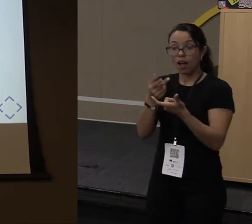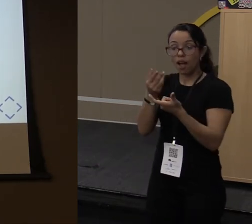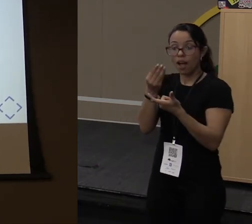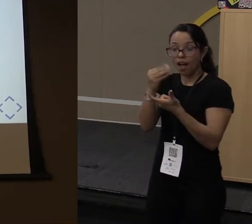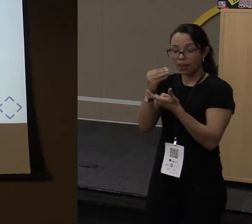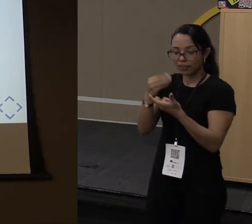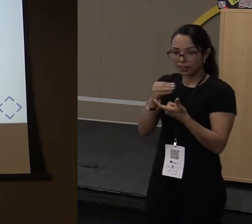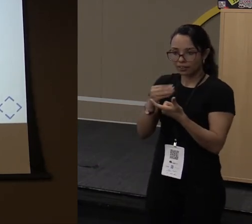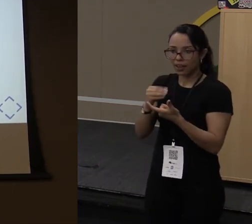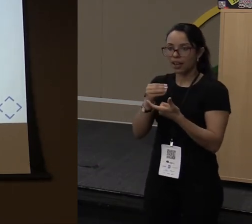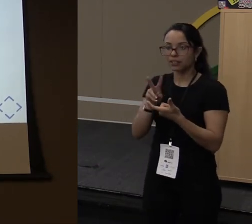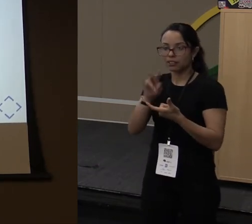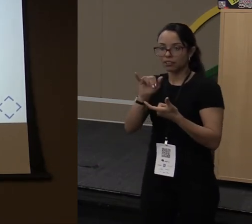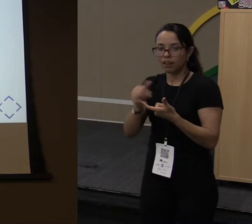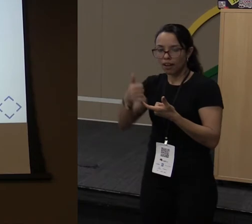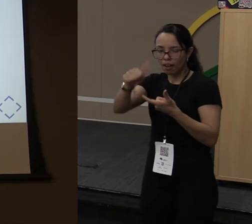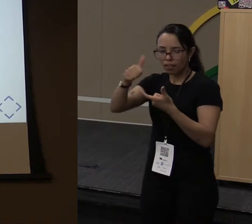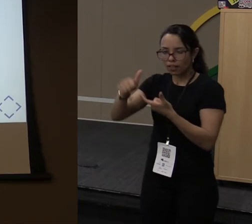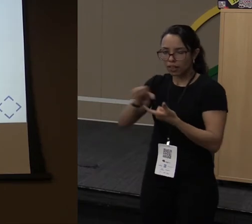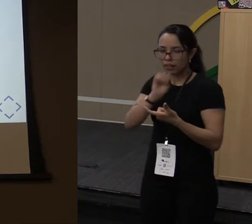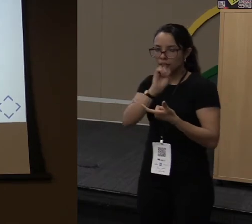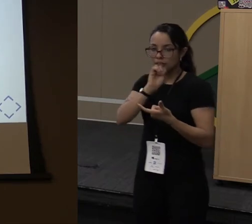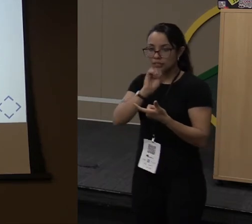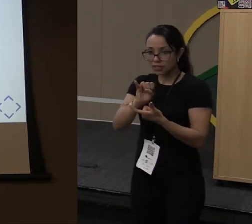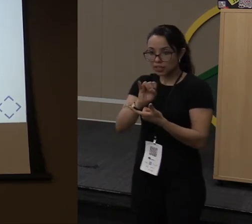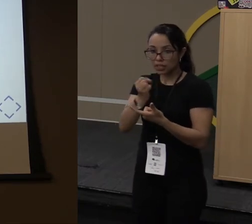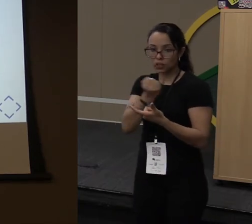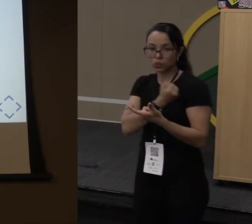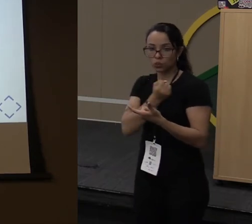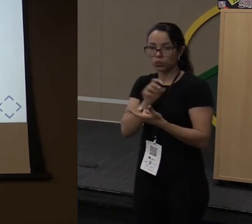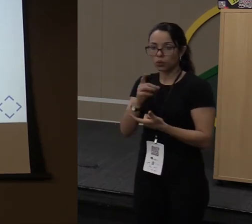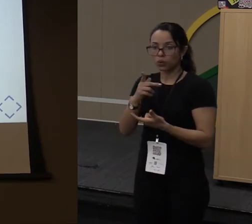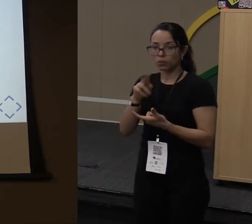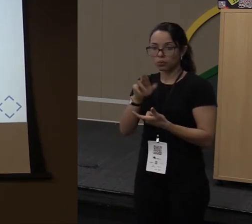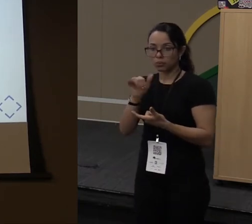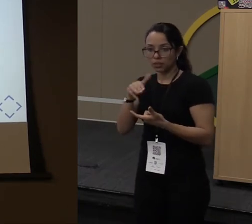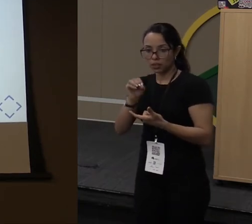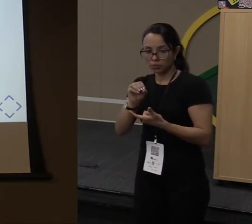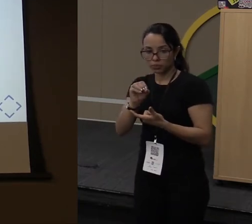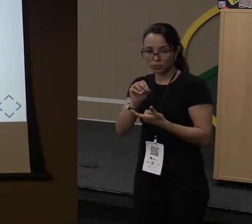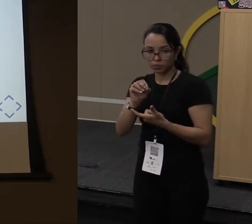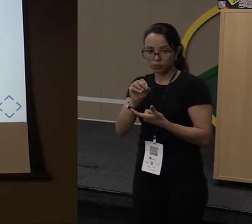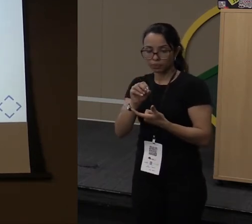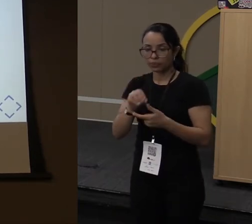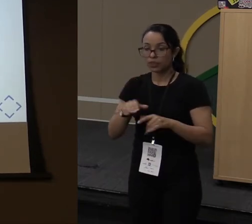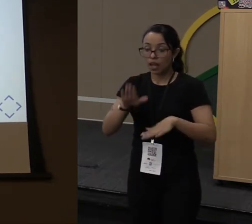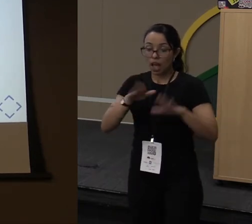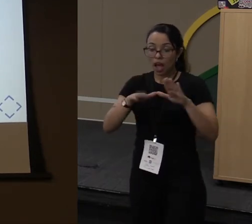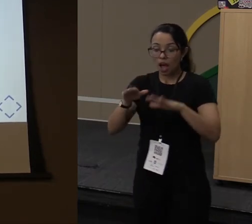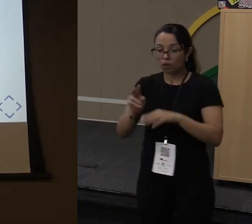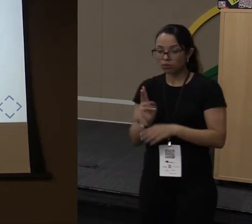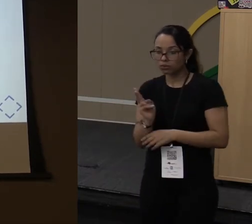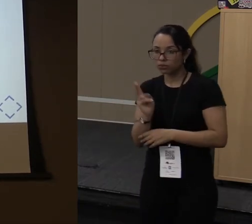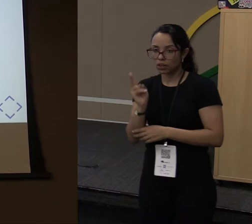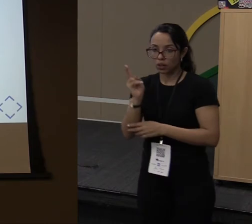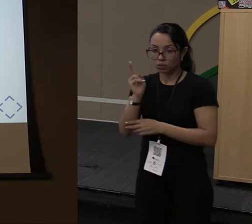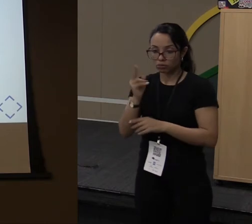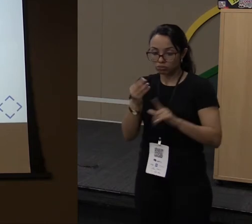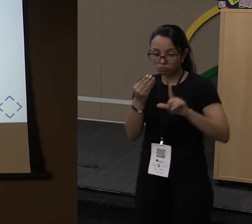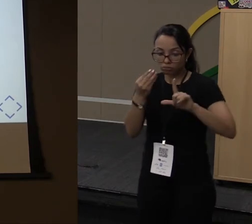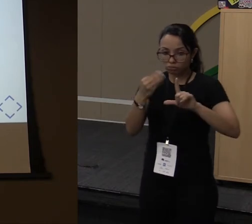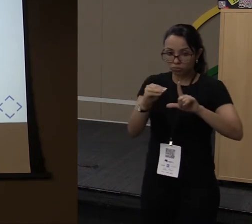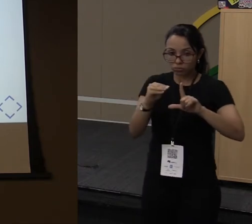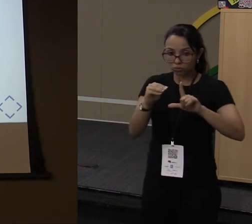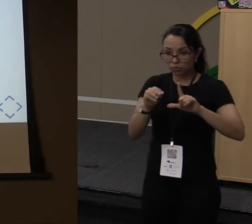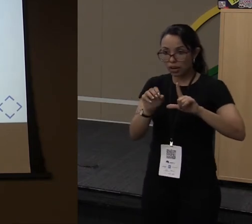valor que eu quero passar, ele é número primo. E aqui, no sysAltPrintLn, eu estou passando esses dois valores para soma.